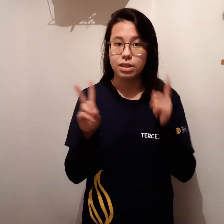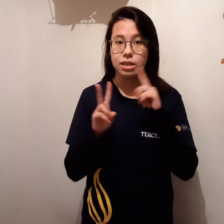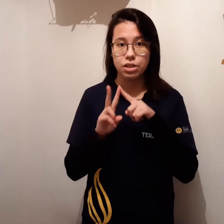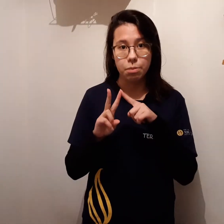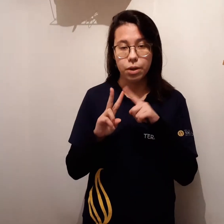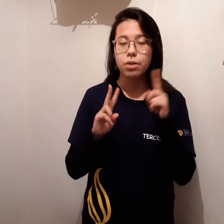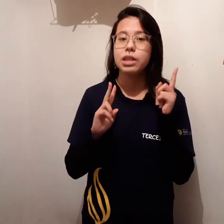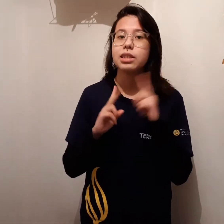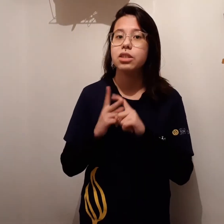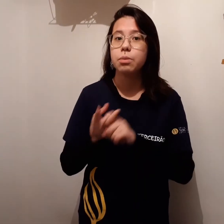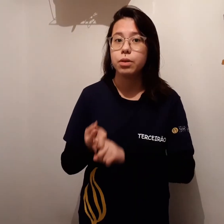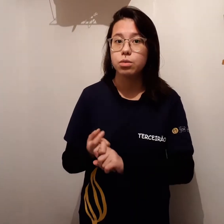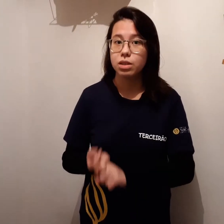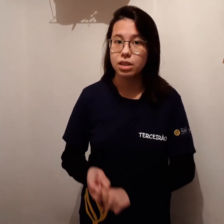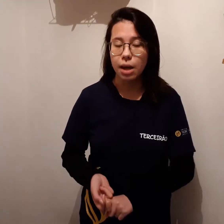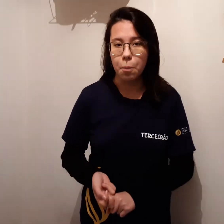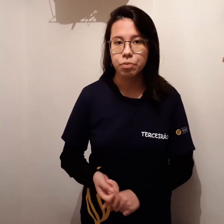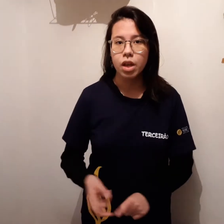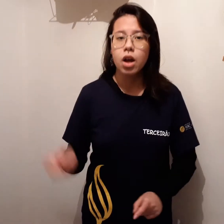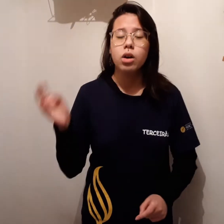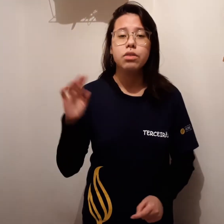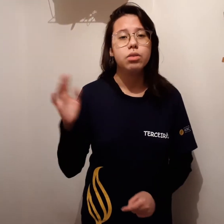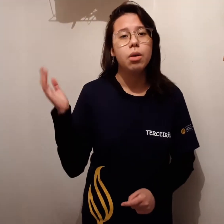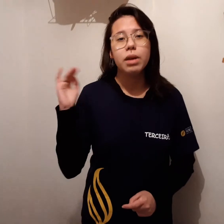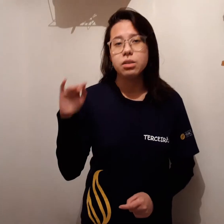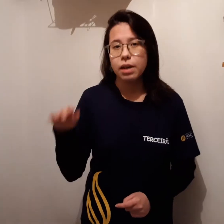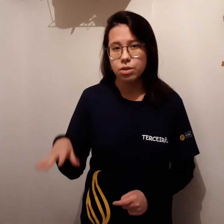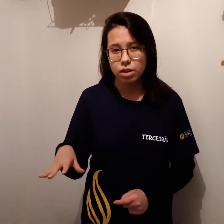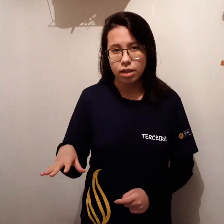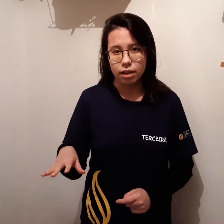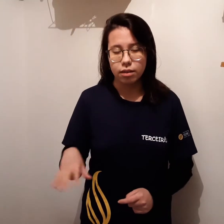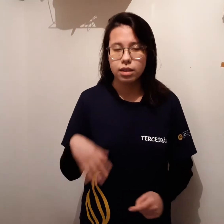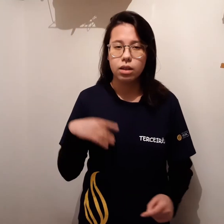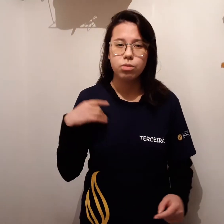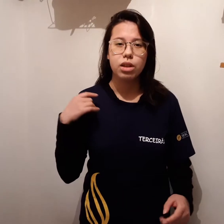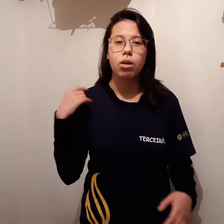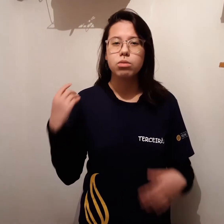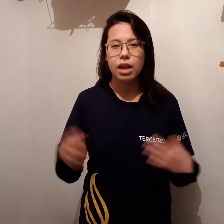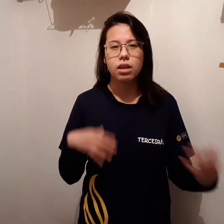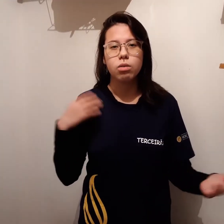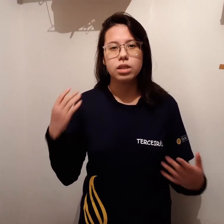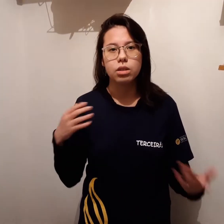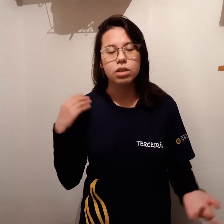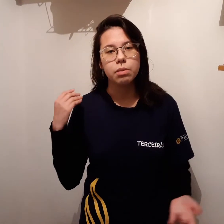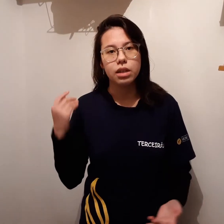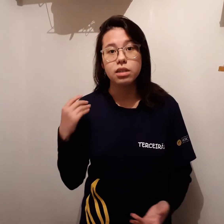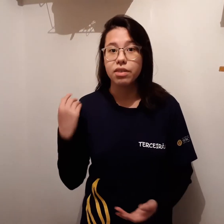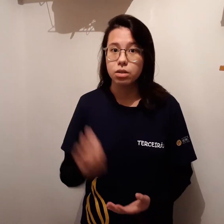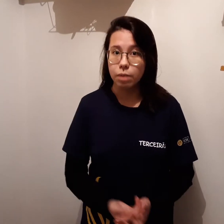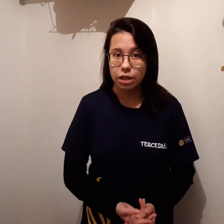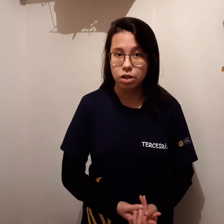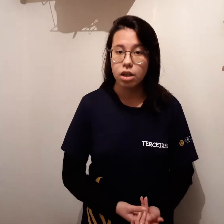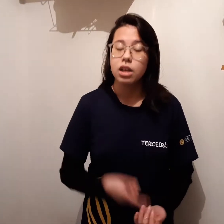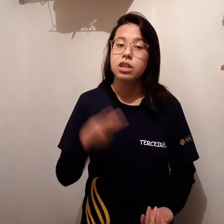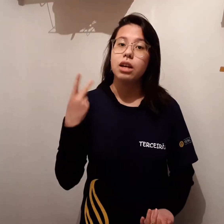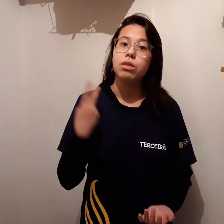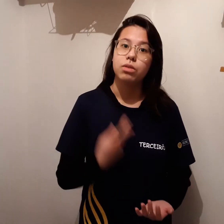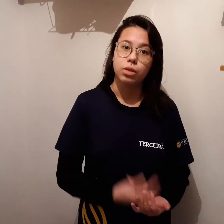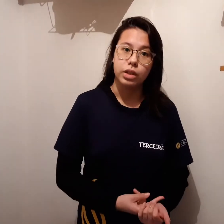necessidade de apoio e necessidade de apoio substancial. O nível 1 é o mais baixo que tem, onde ele consegue conquistar sua independência facilmente. Já o nível 2